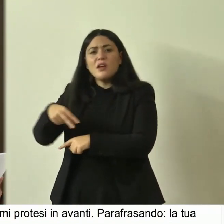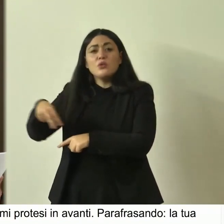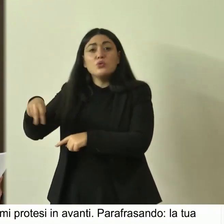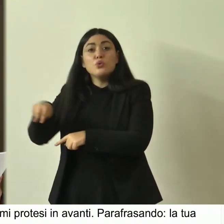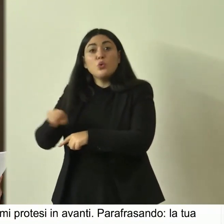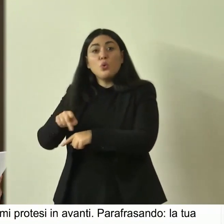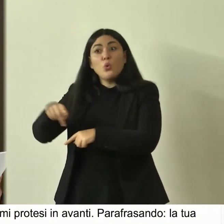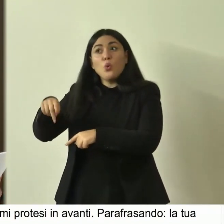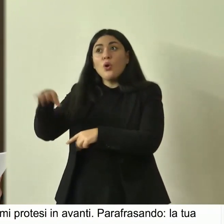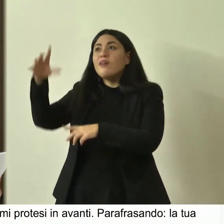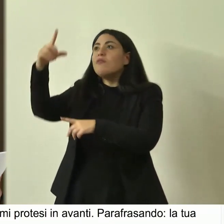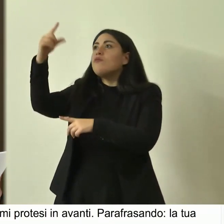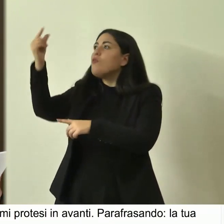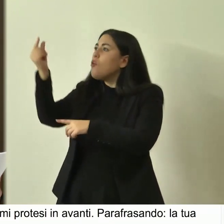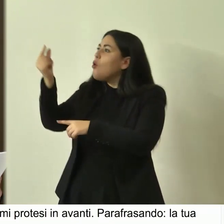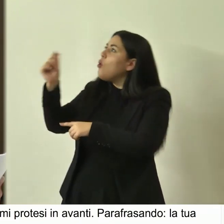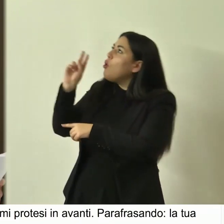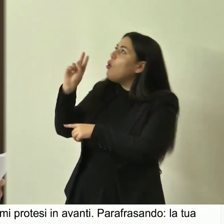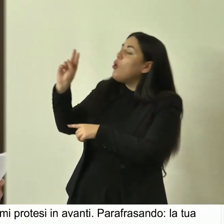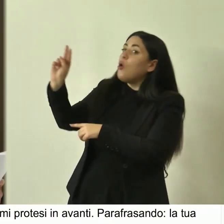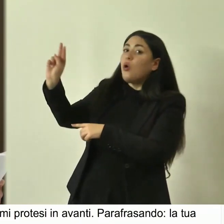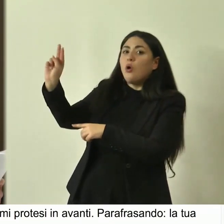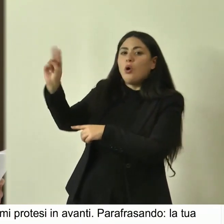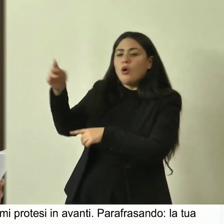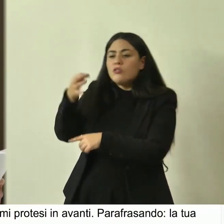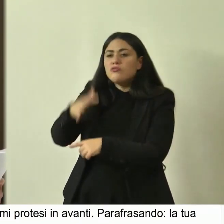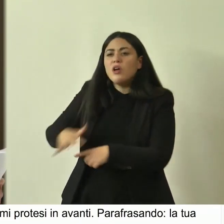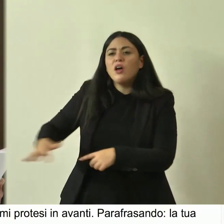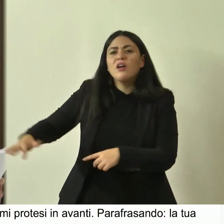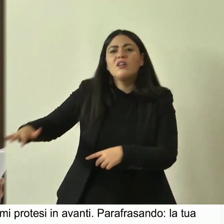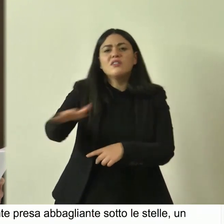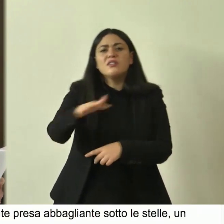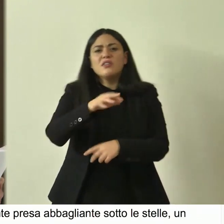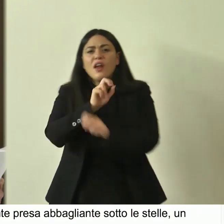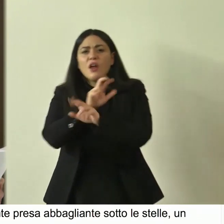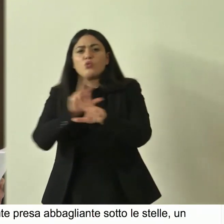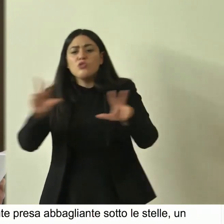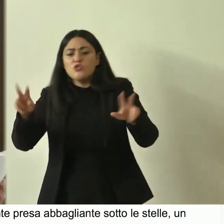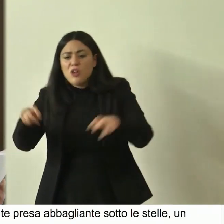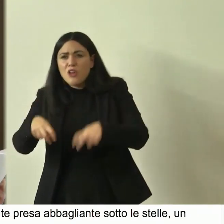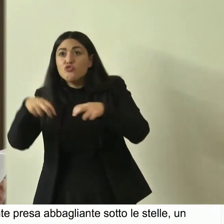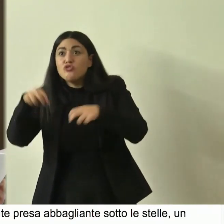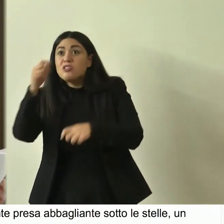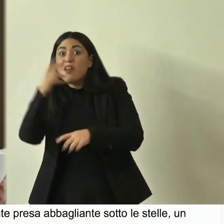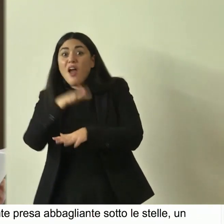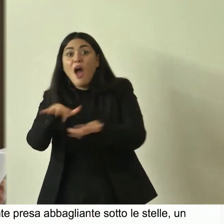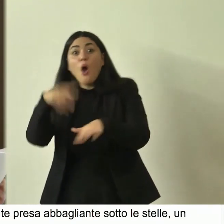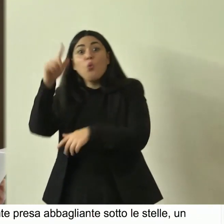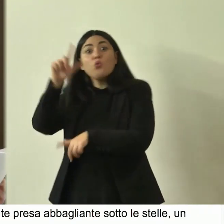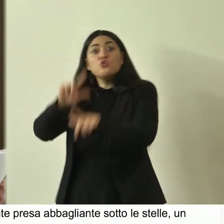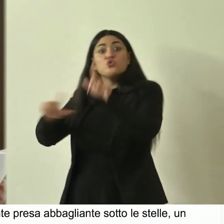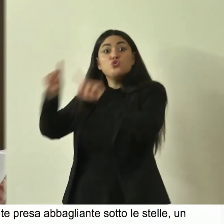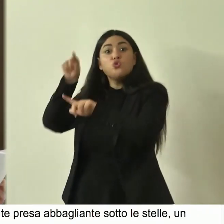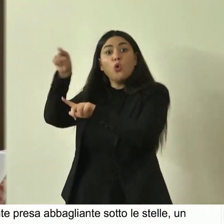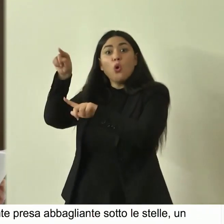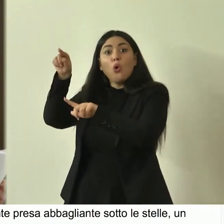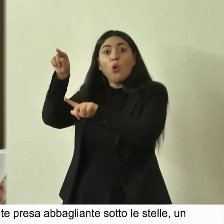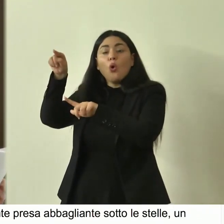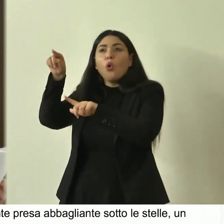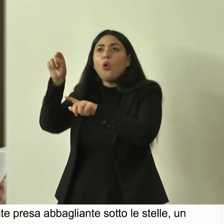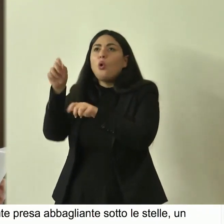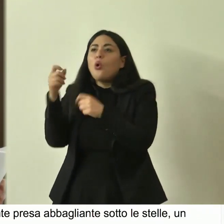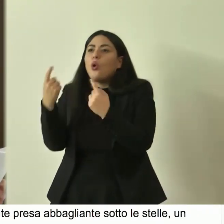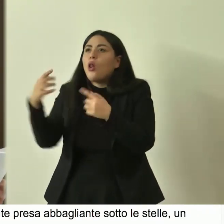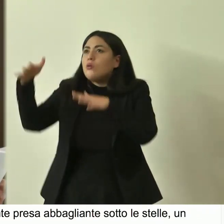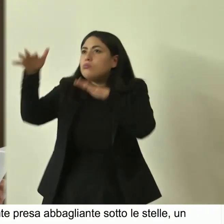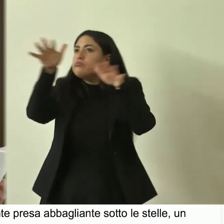fonte della foglia agonia nel giardino annunciazione di agilla d'acqua e di sole tuonano sotto il tuo tetto la